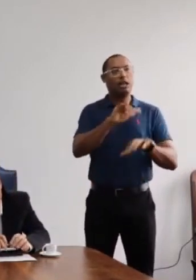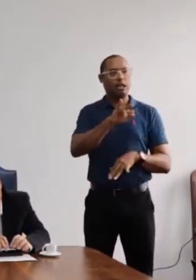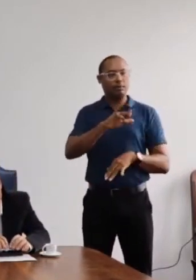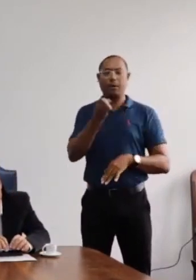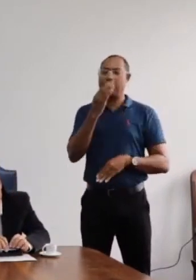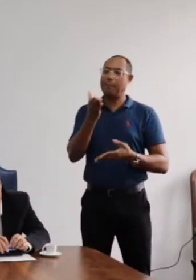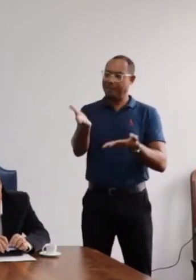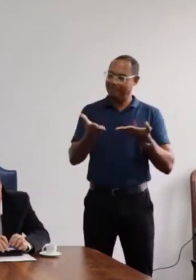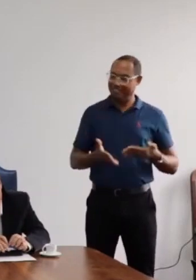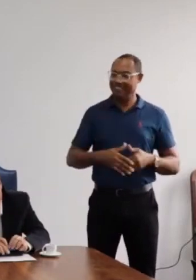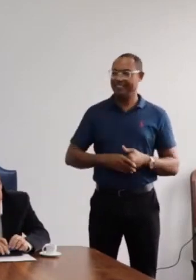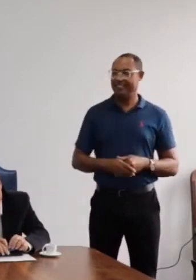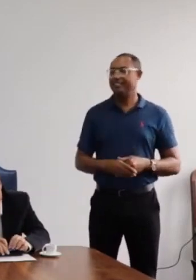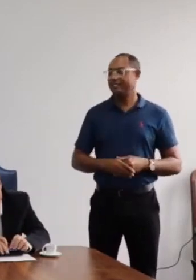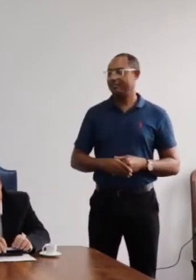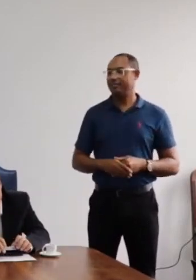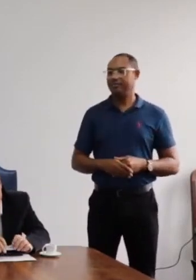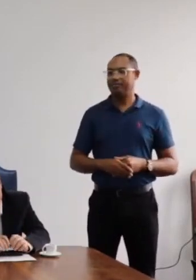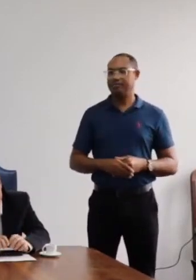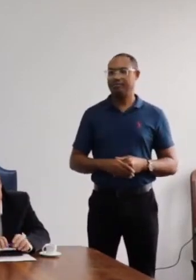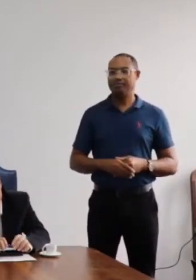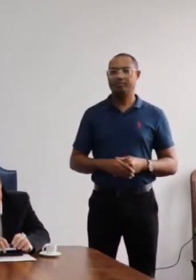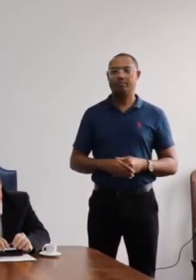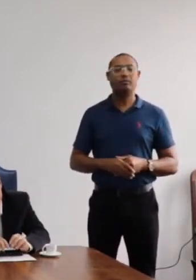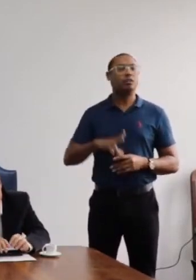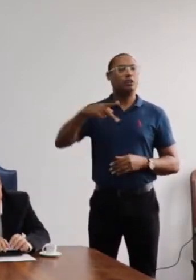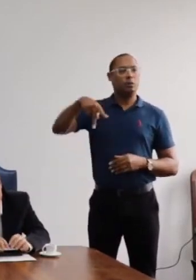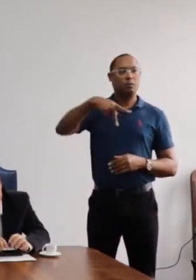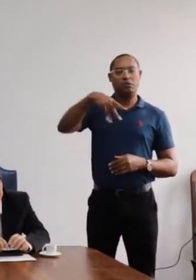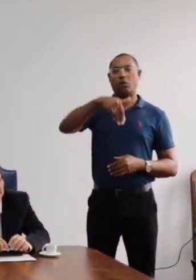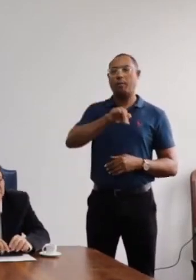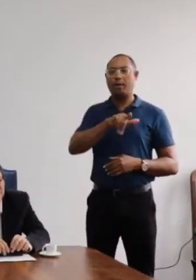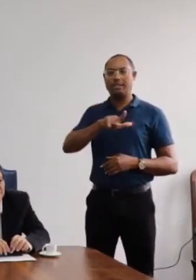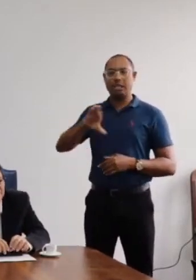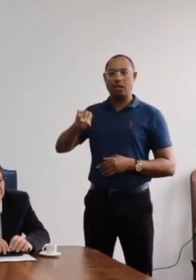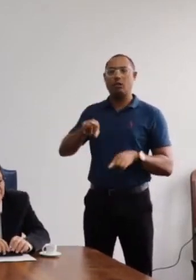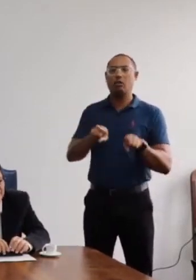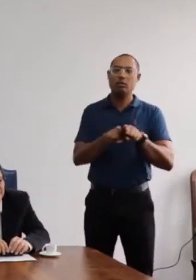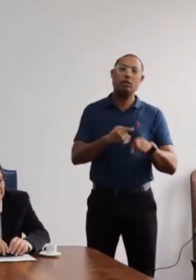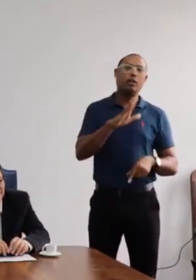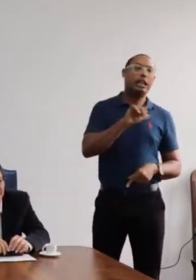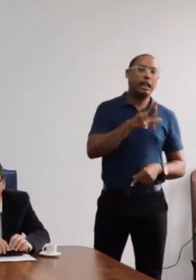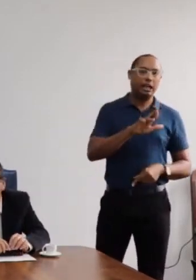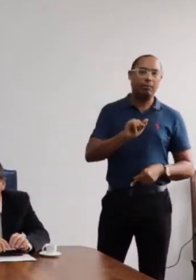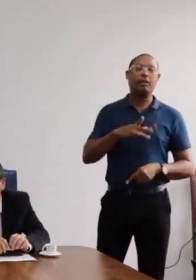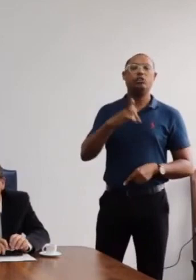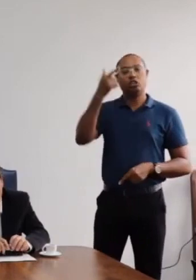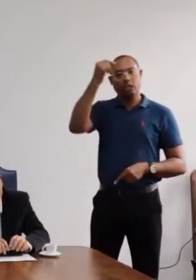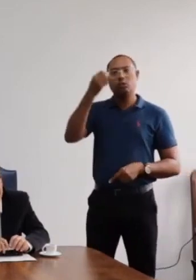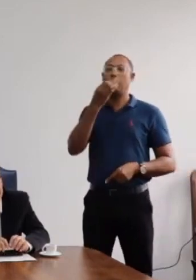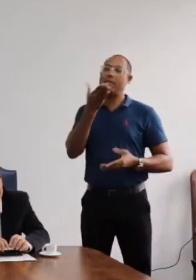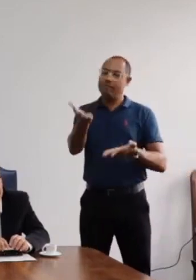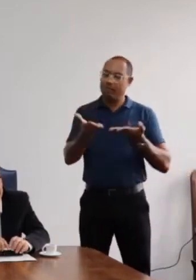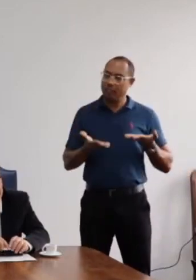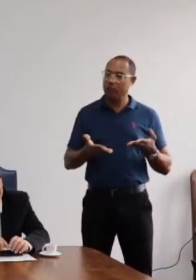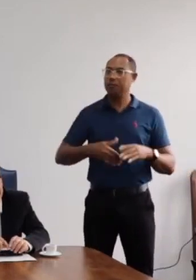bem-vinda e um bom mandato. Professor Marcelo aqui representando a Câmara de Graduação, bem-vindo também.